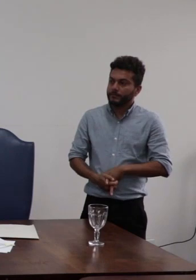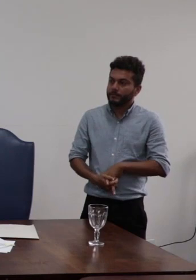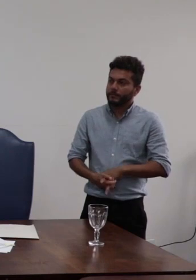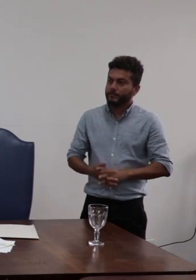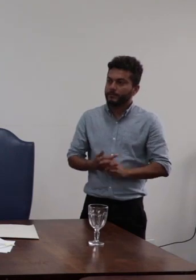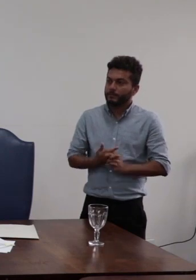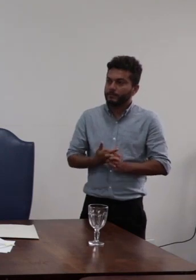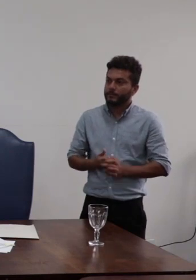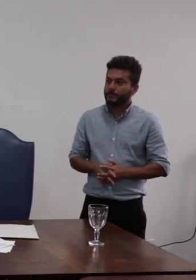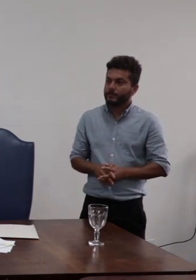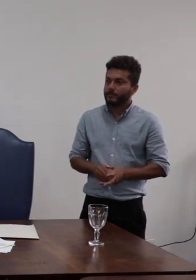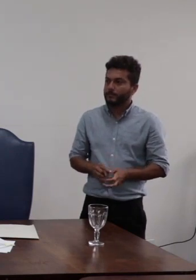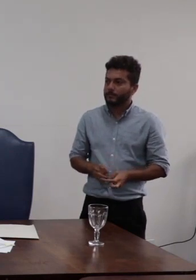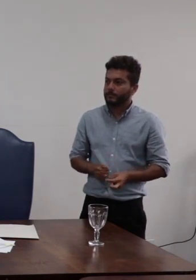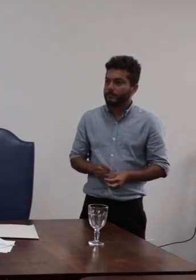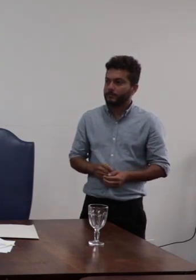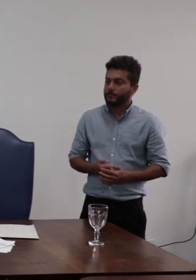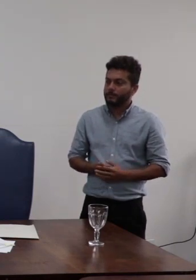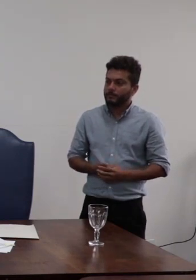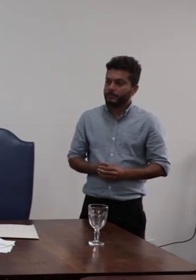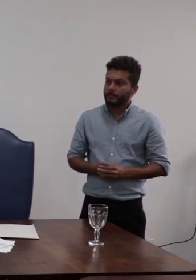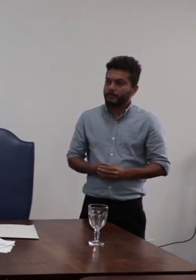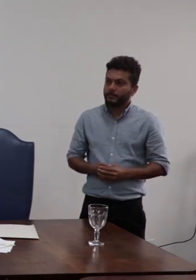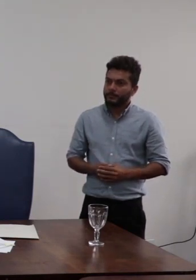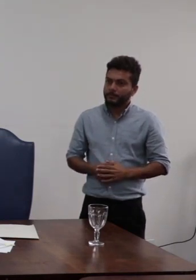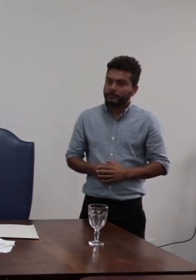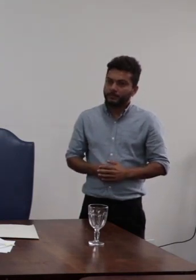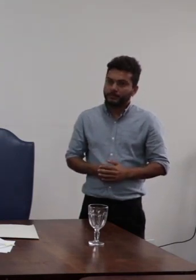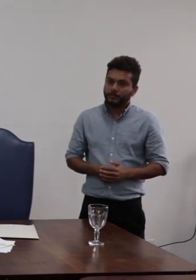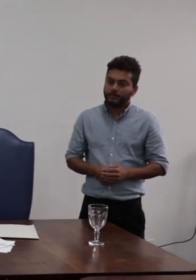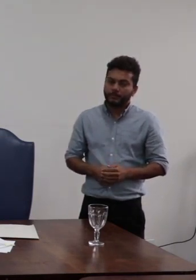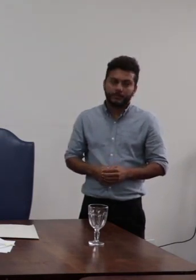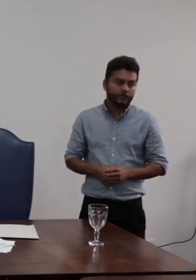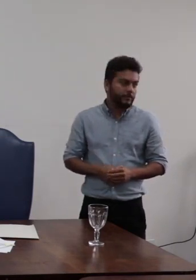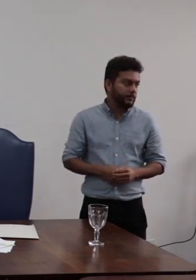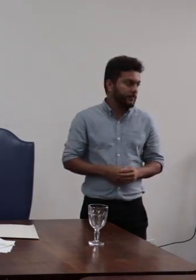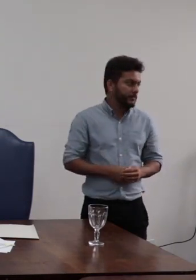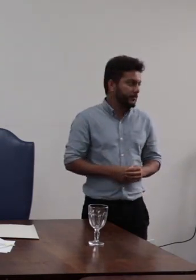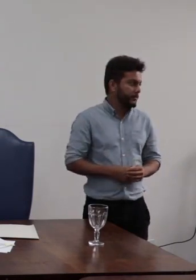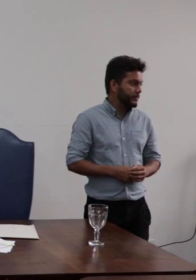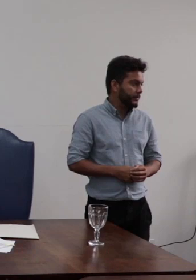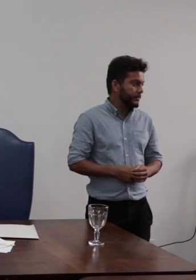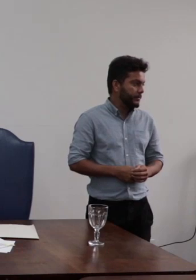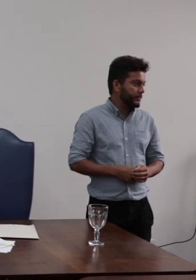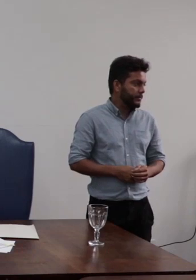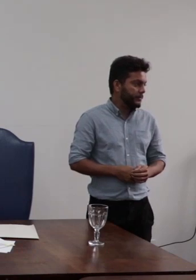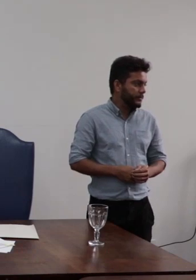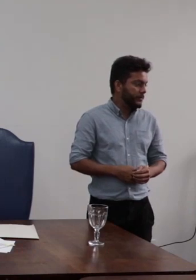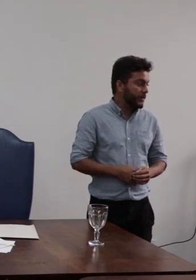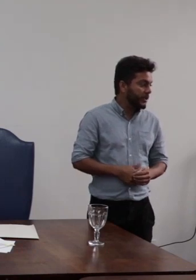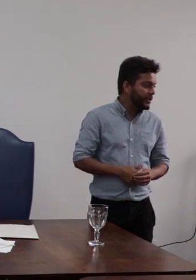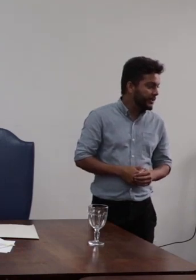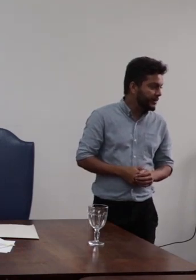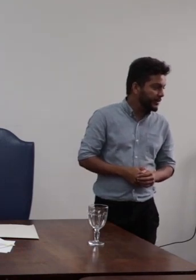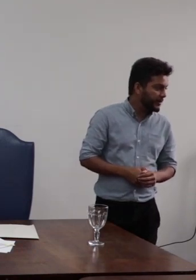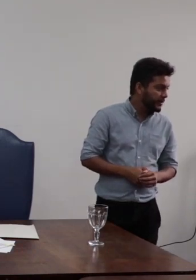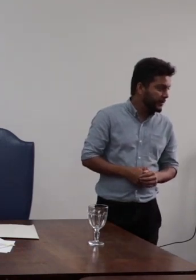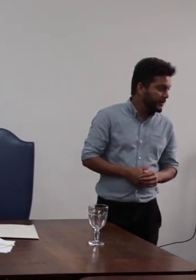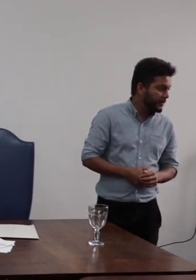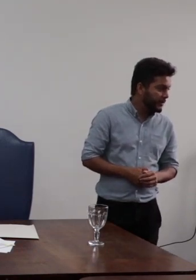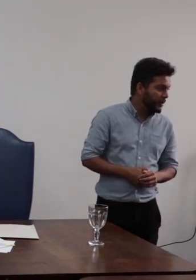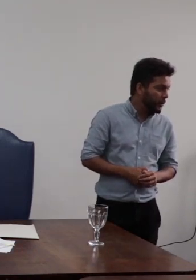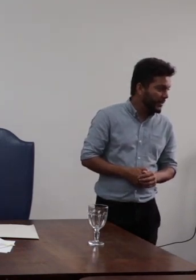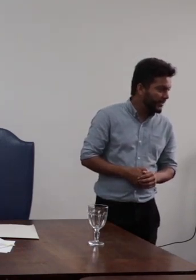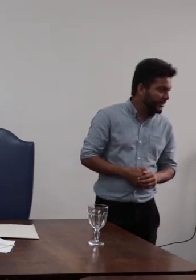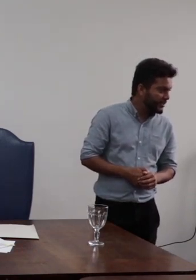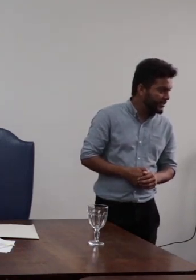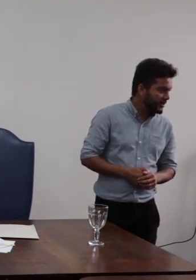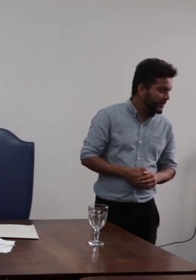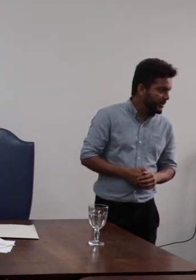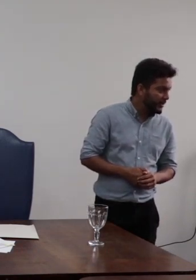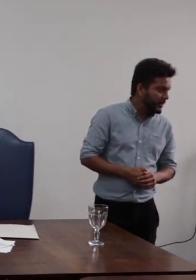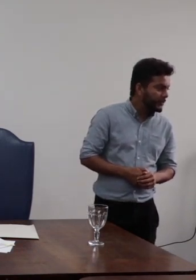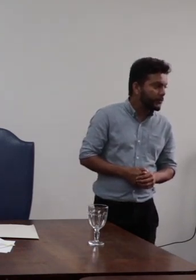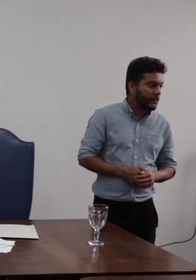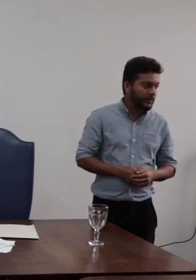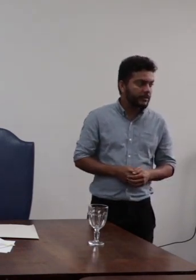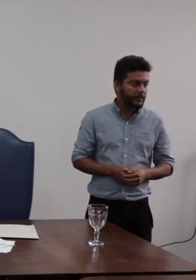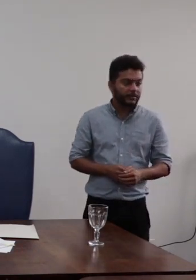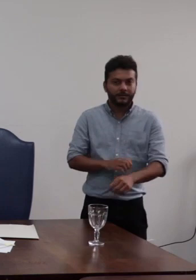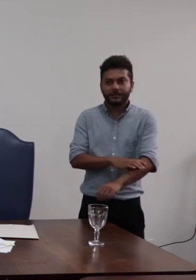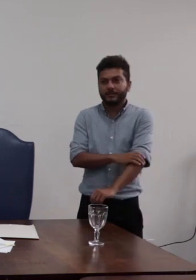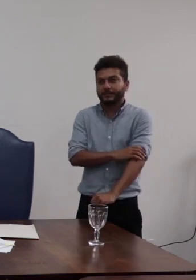tarde